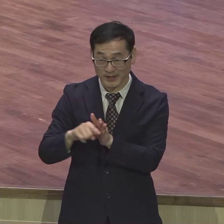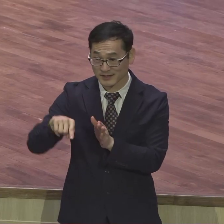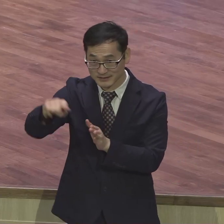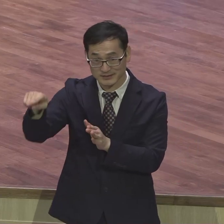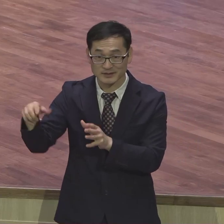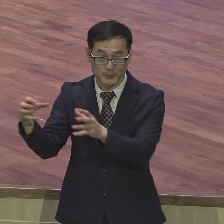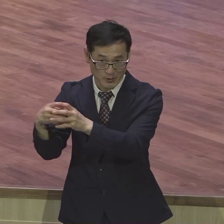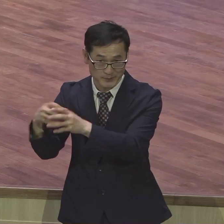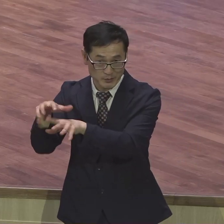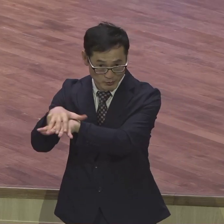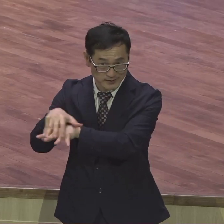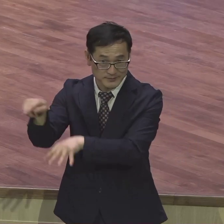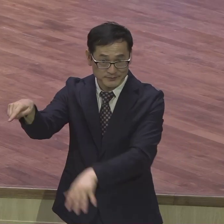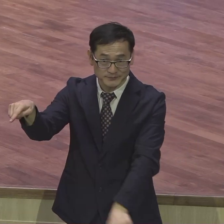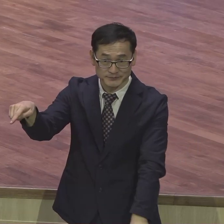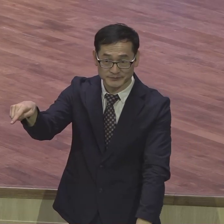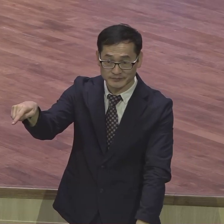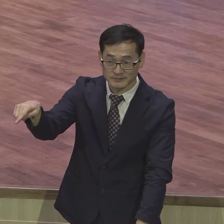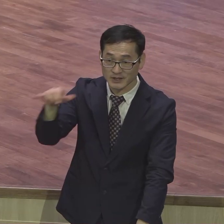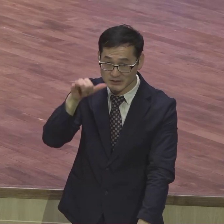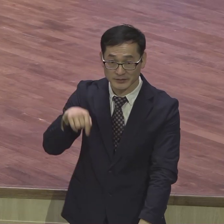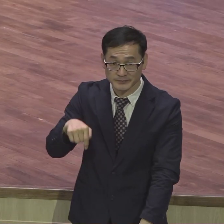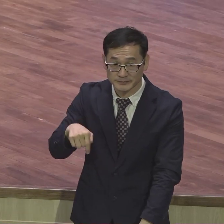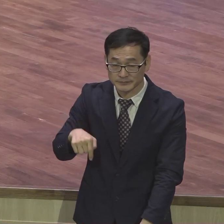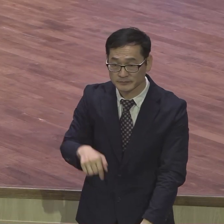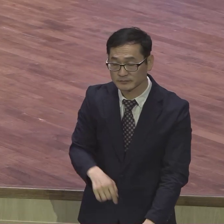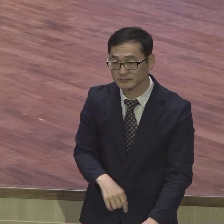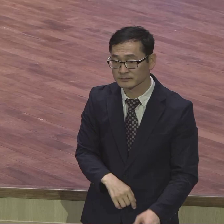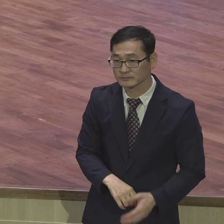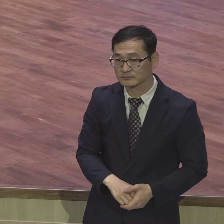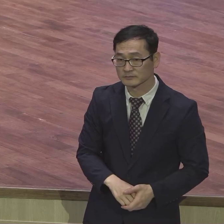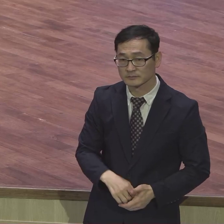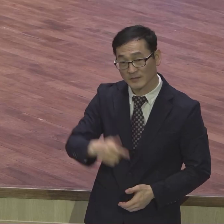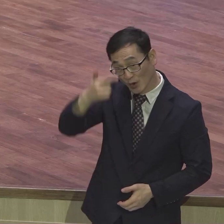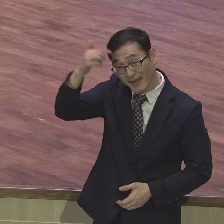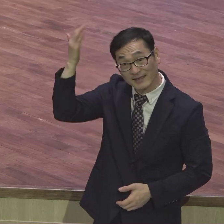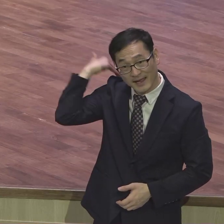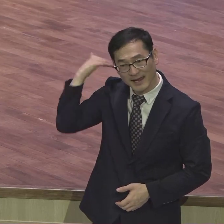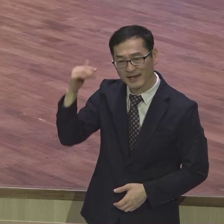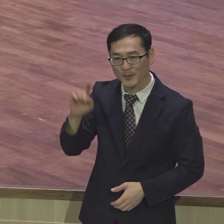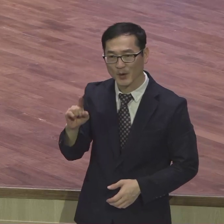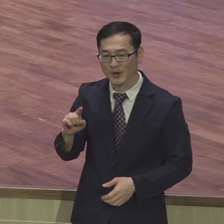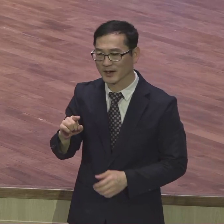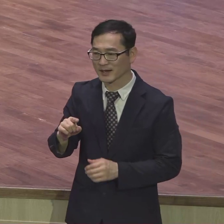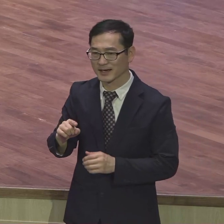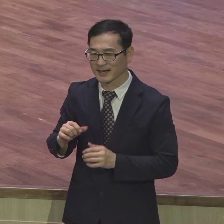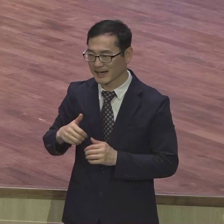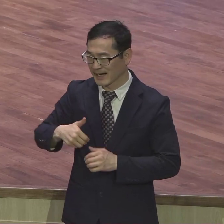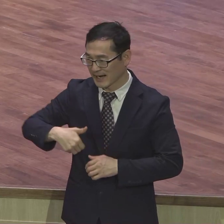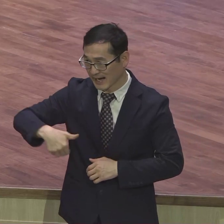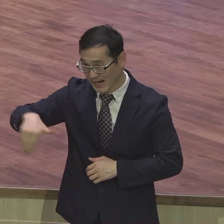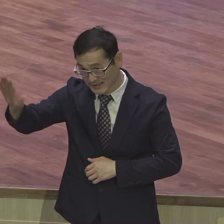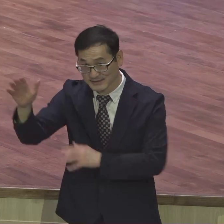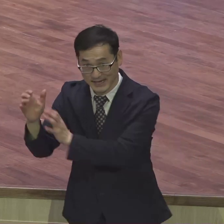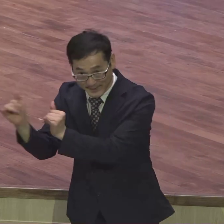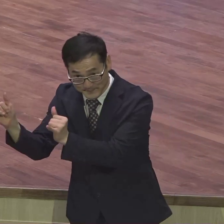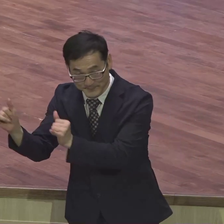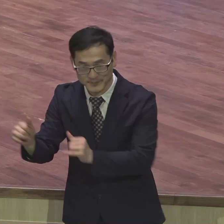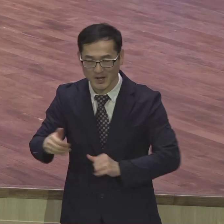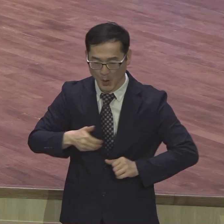또 당시에는 성교적 개념이 가는 성교사 보내는 성교사였어요 가든지 보내든지